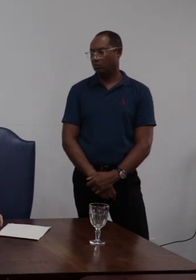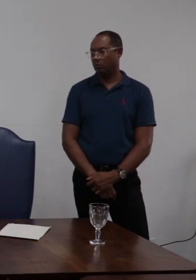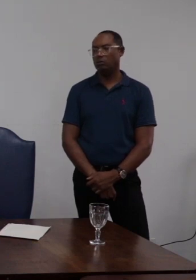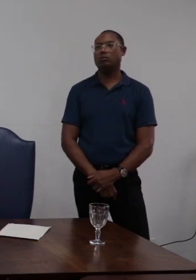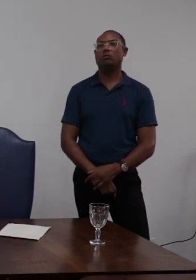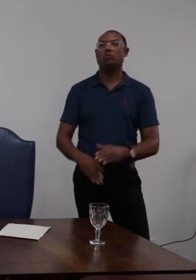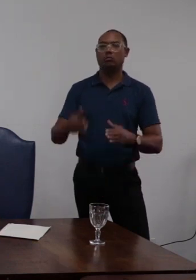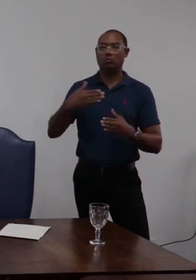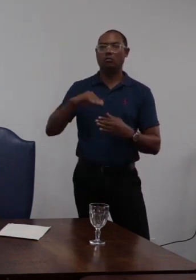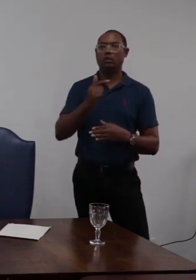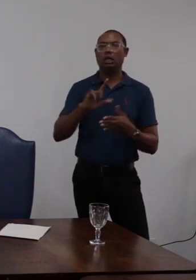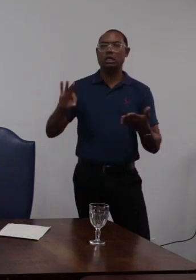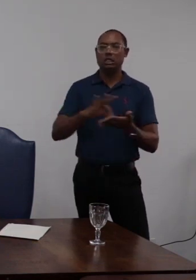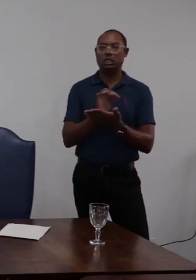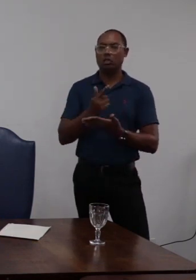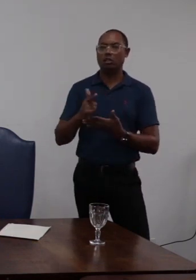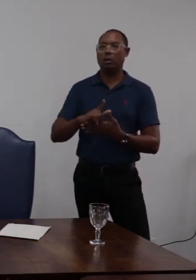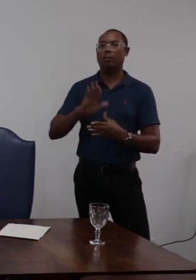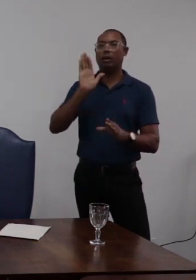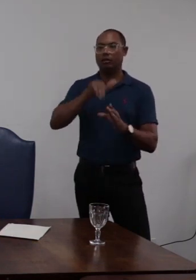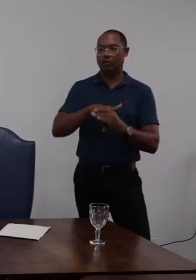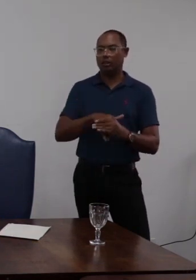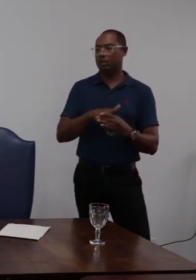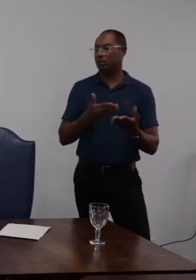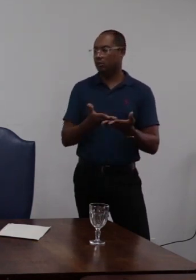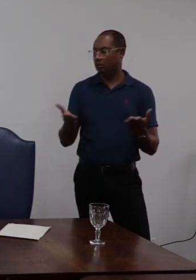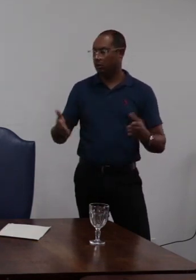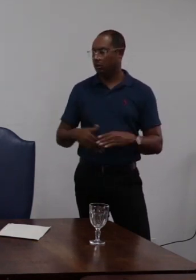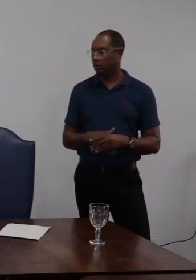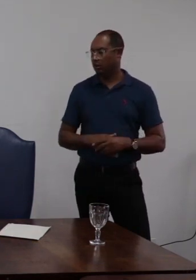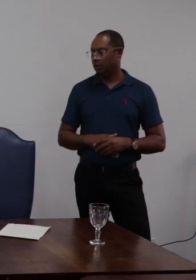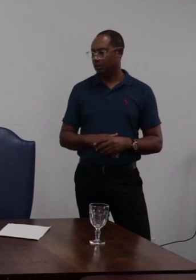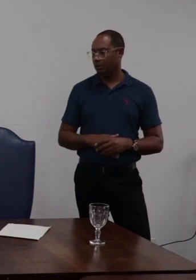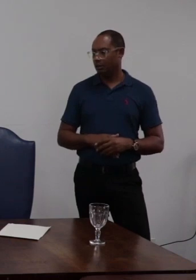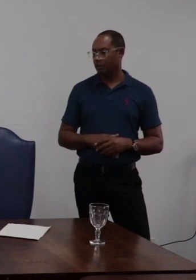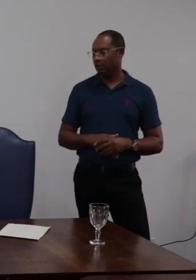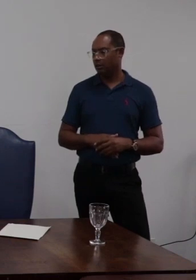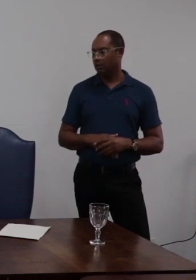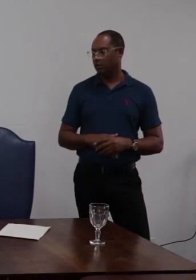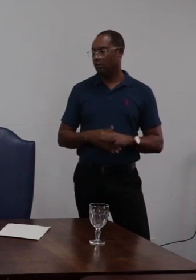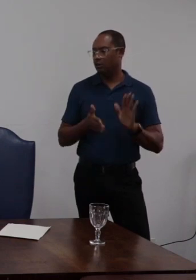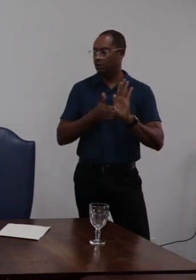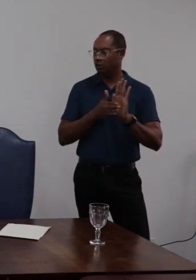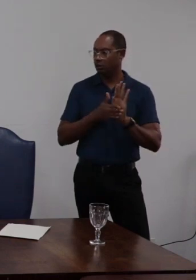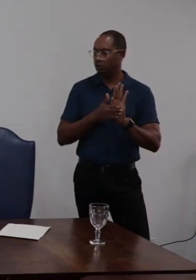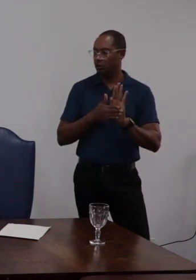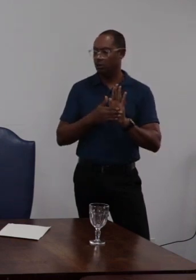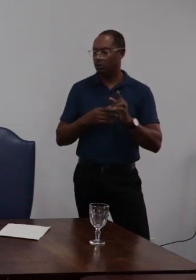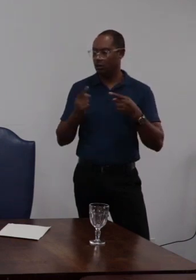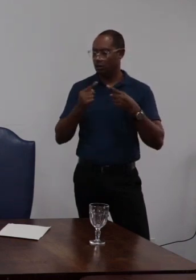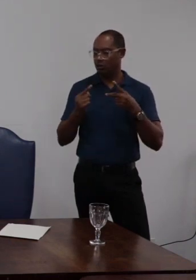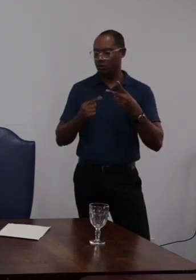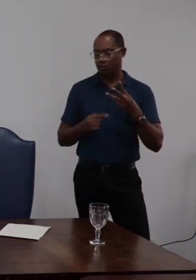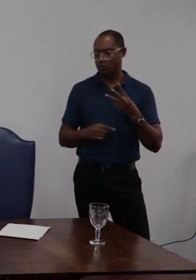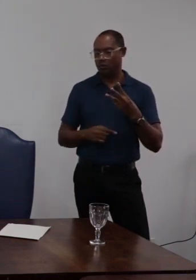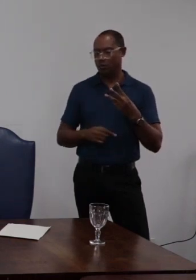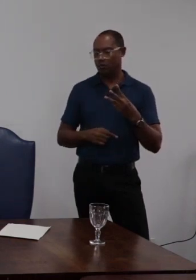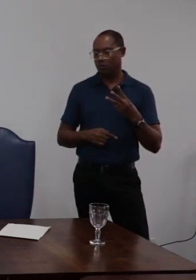encaminhar para a votação e queria propor portanto aqui três